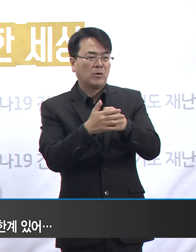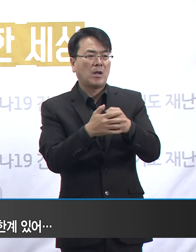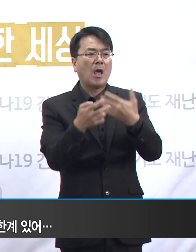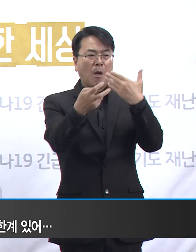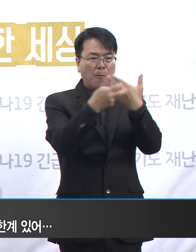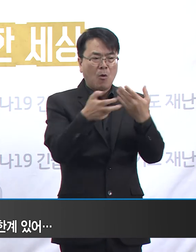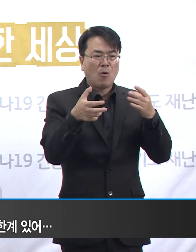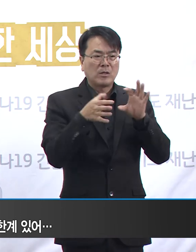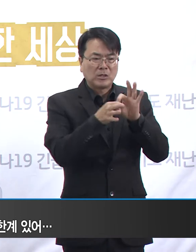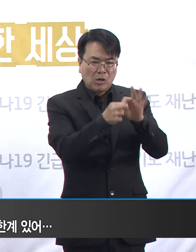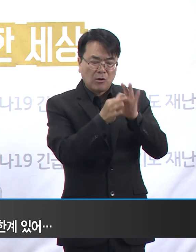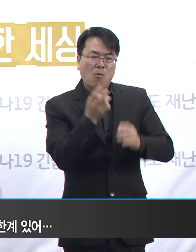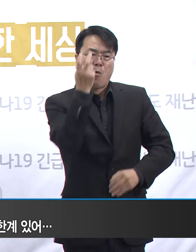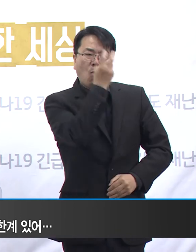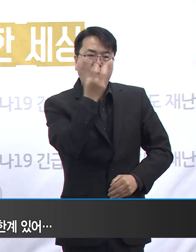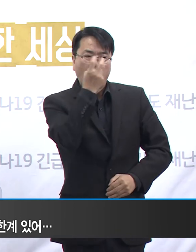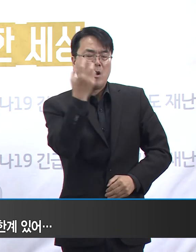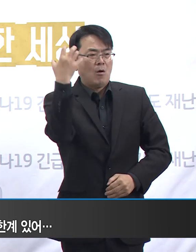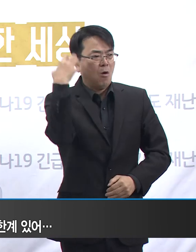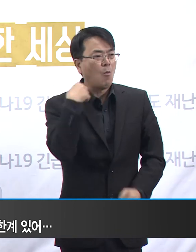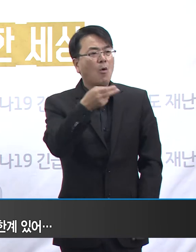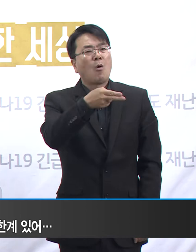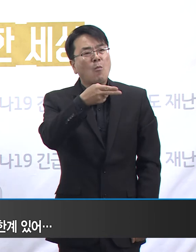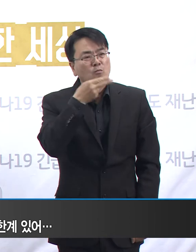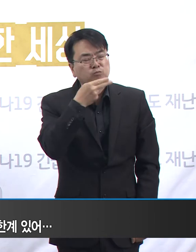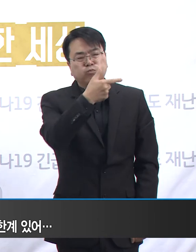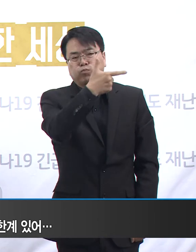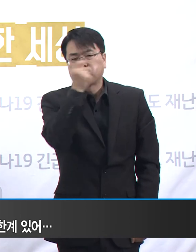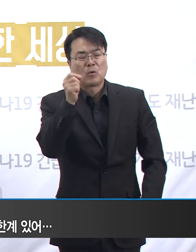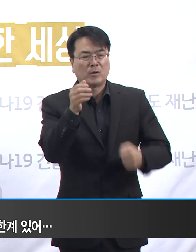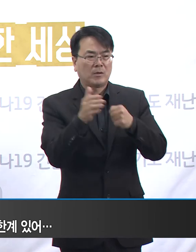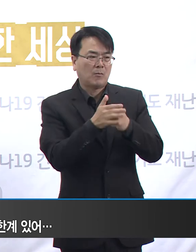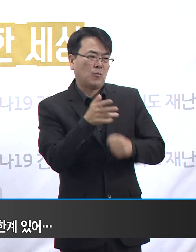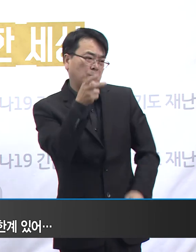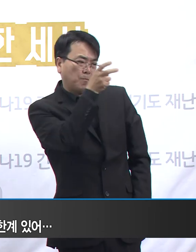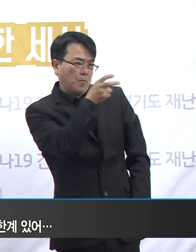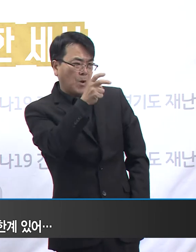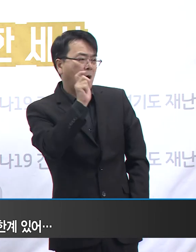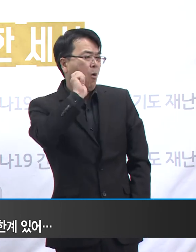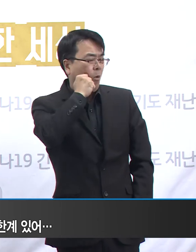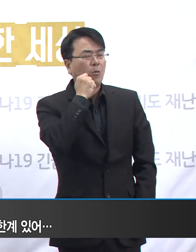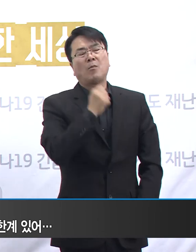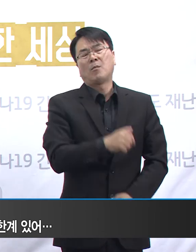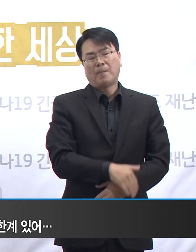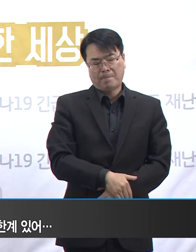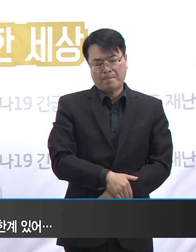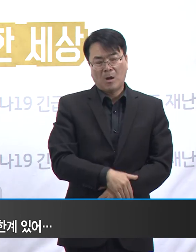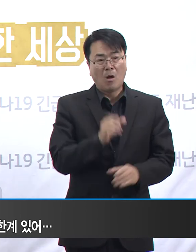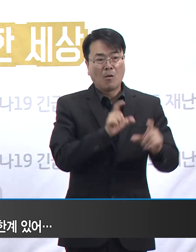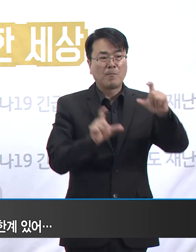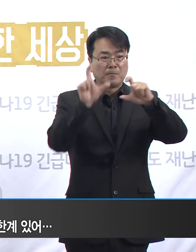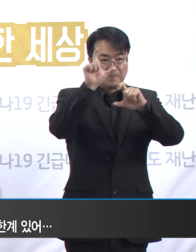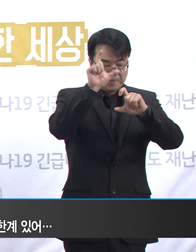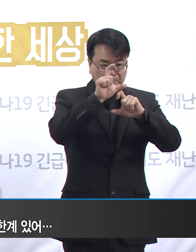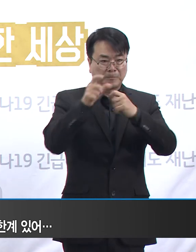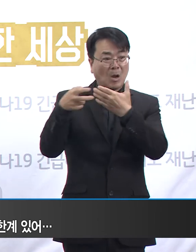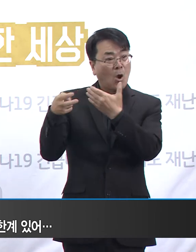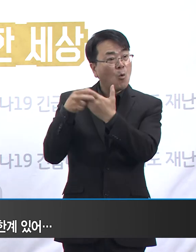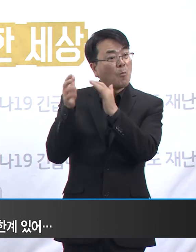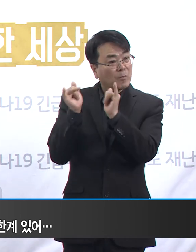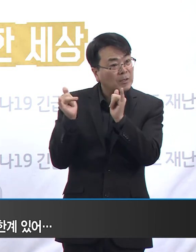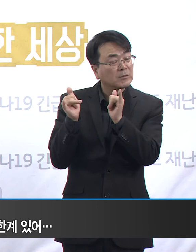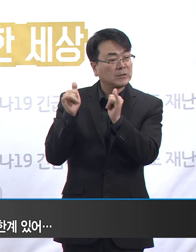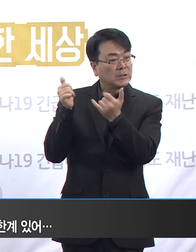자발적인 감염관리 교육과 모니터링 참여에 한계가 있습니다. 더불어 의료기관들처럼